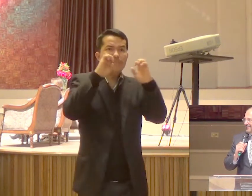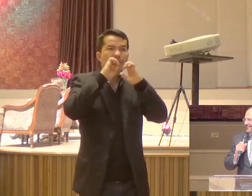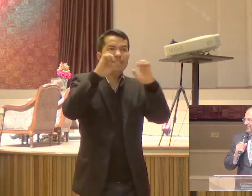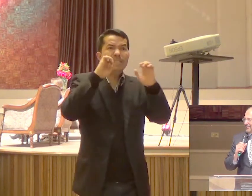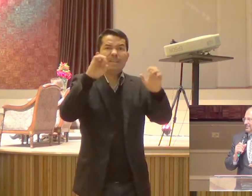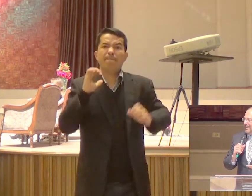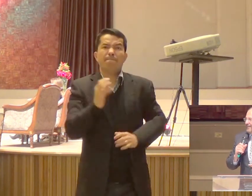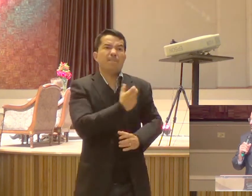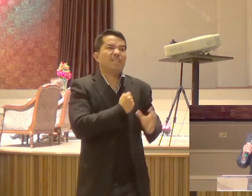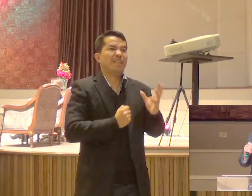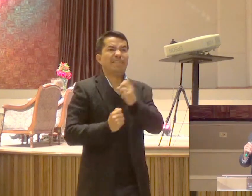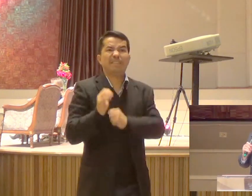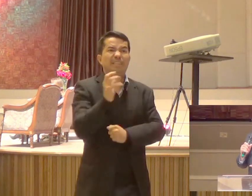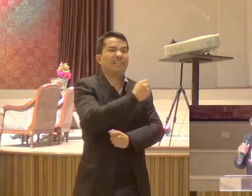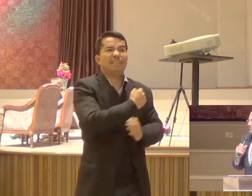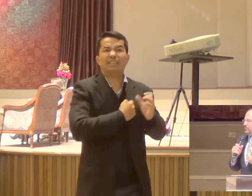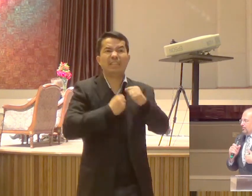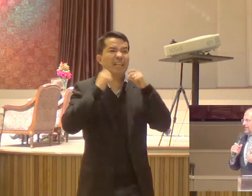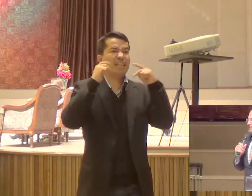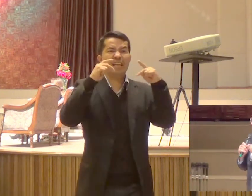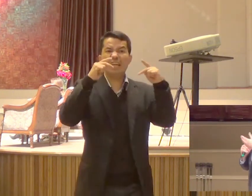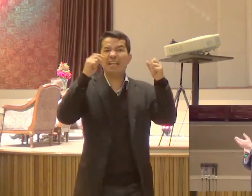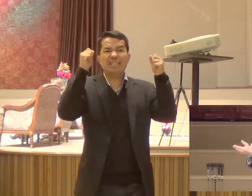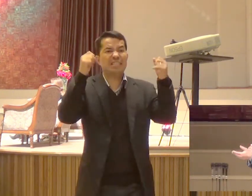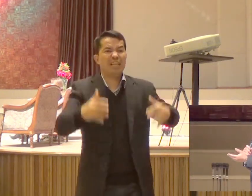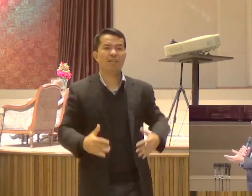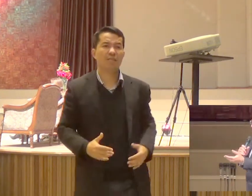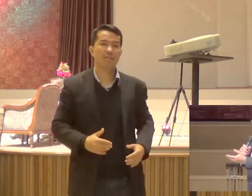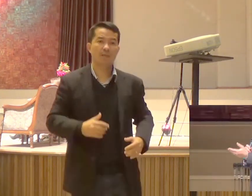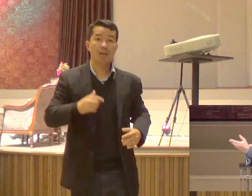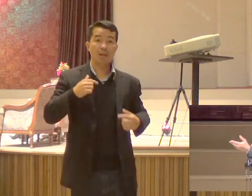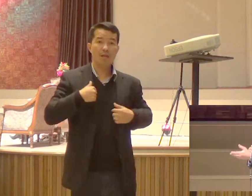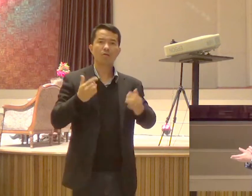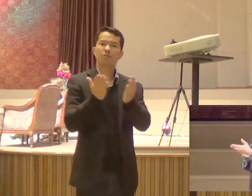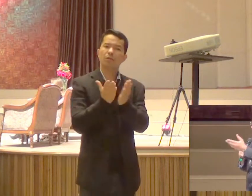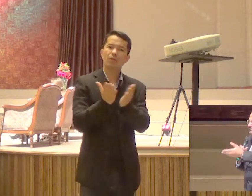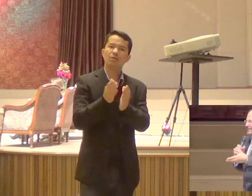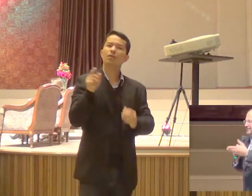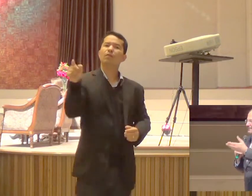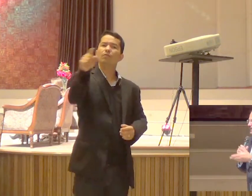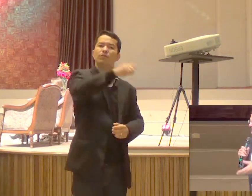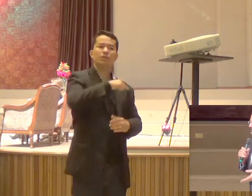O que tem É o seguinte Eu sou um cristão Você é um cristão Para que você existe Nessa terra